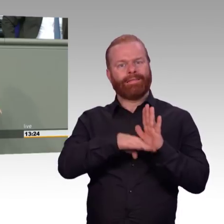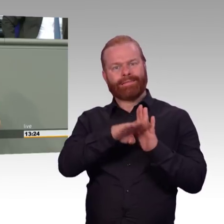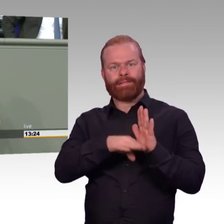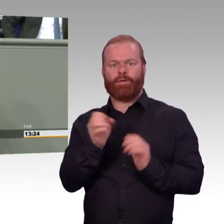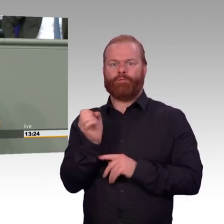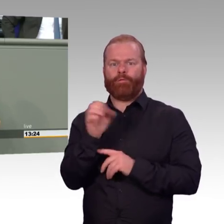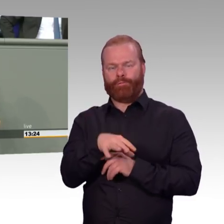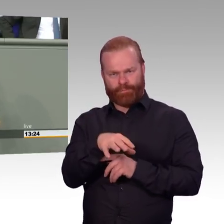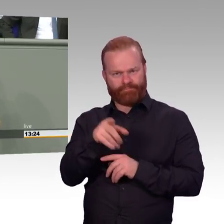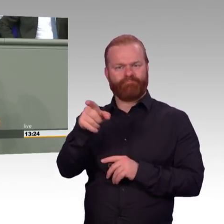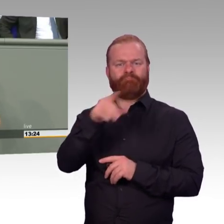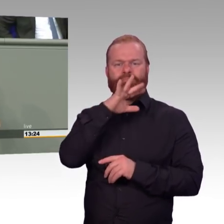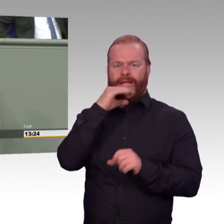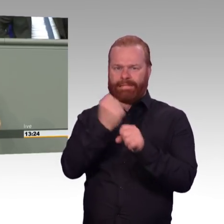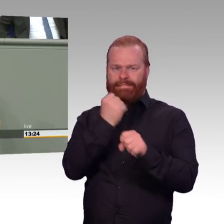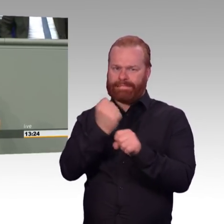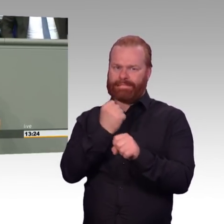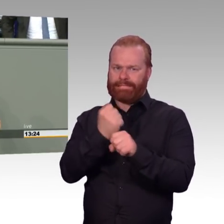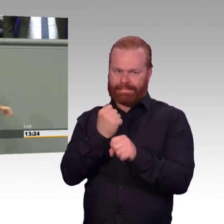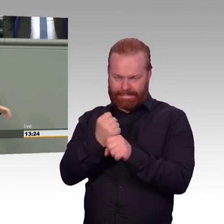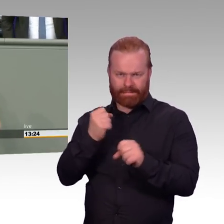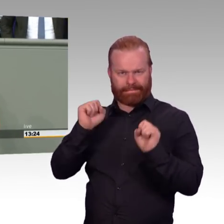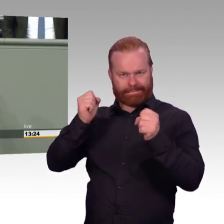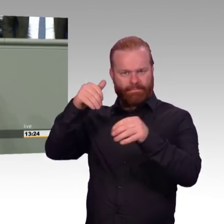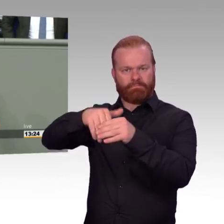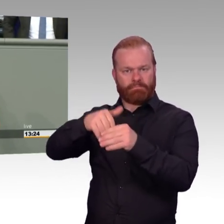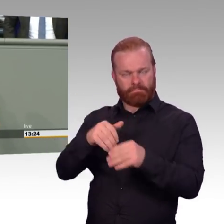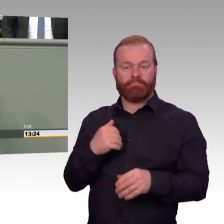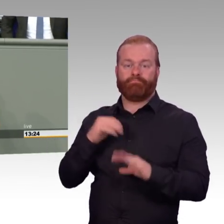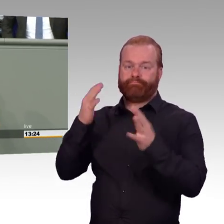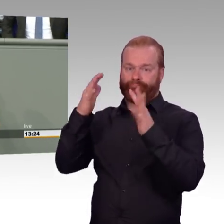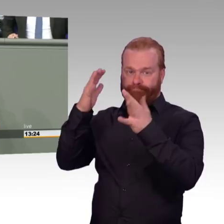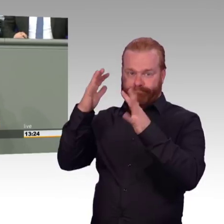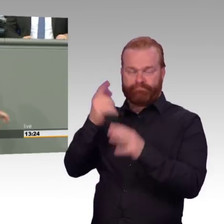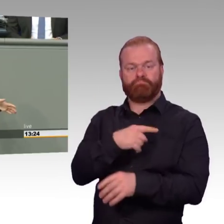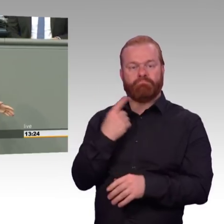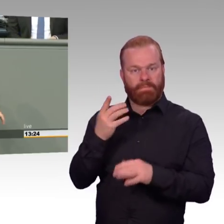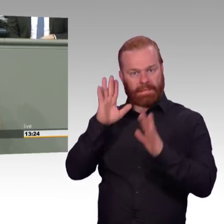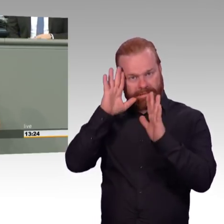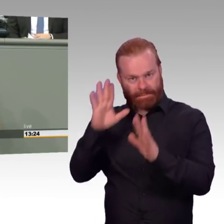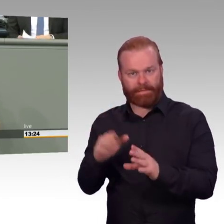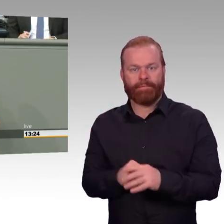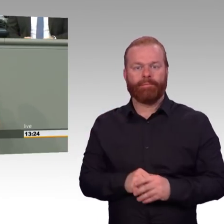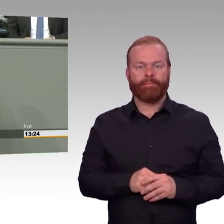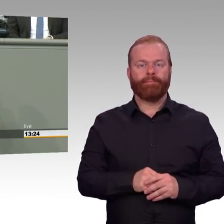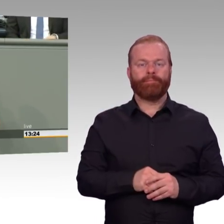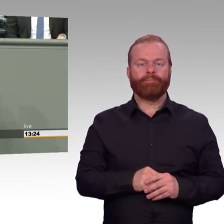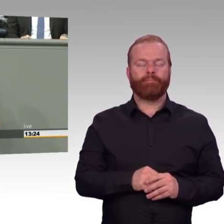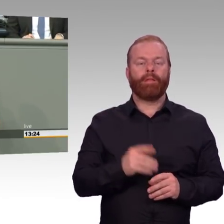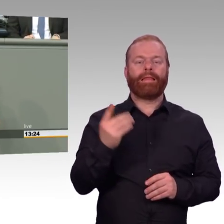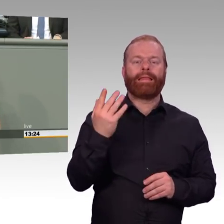Gleiche, was Sie vorgelegt haben, sondern Sie haben eine eigene intellektuelle Arbeit dort reingewollt. Und Sie bilden im Grunde mit Ihrem Gesetzesentwurf